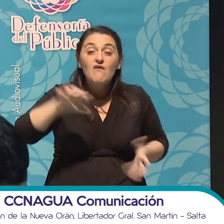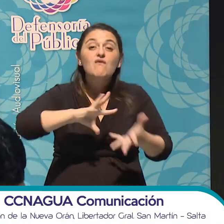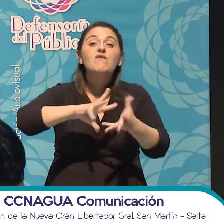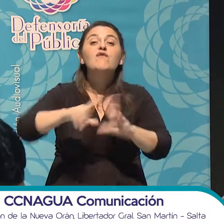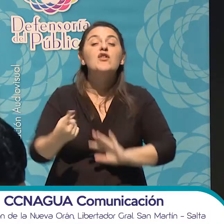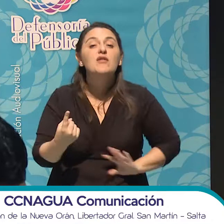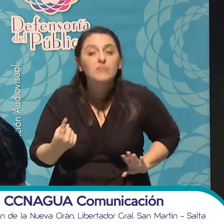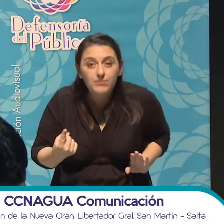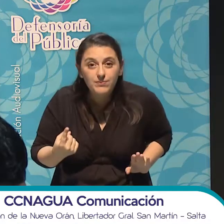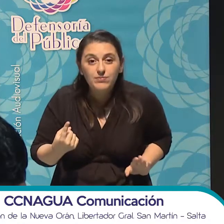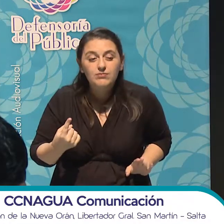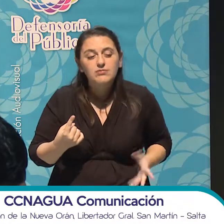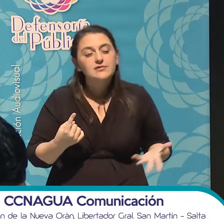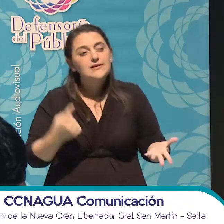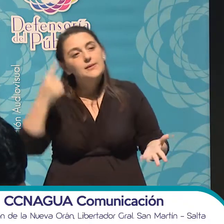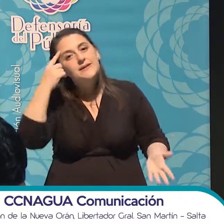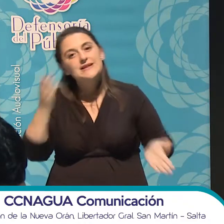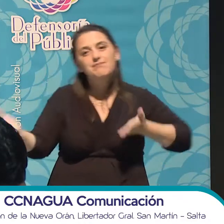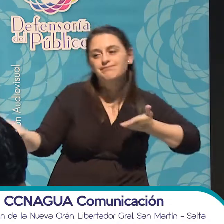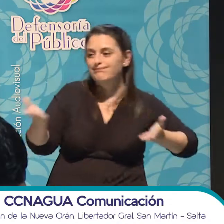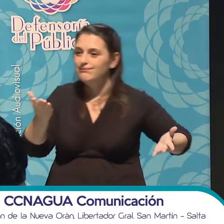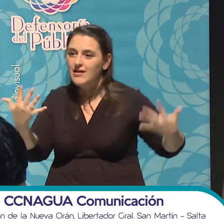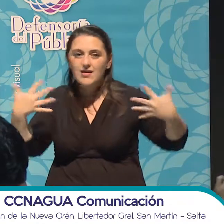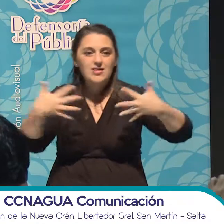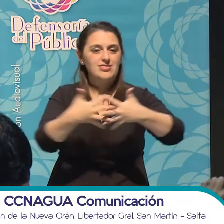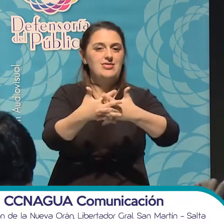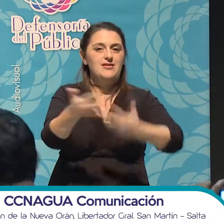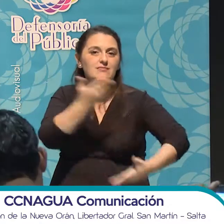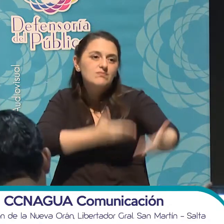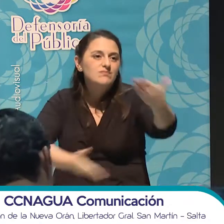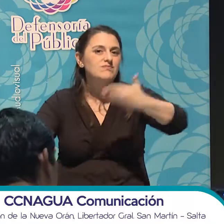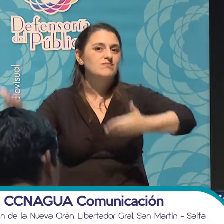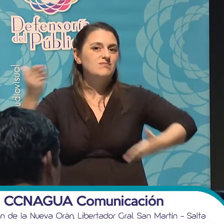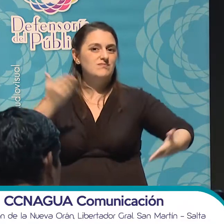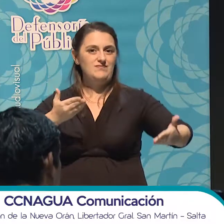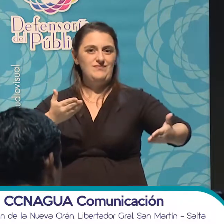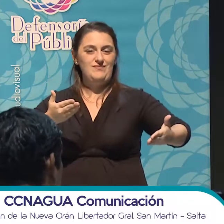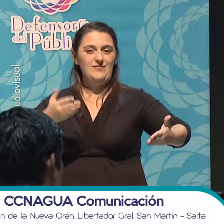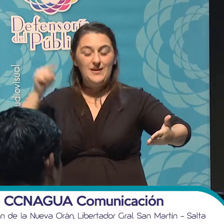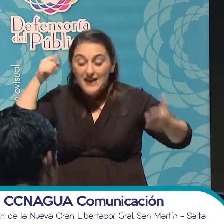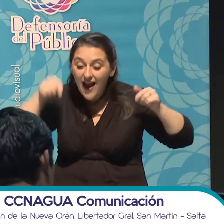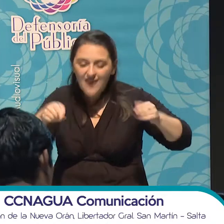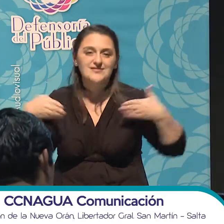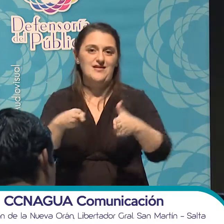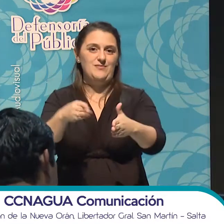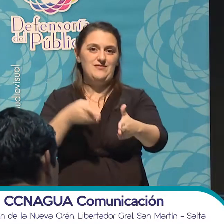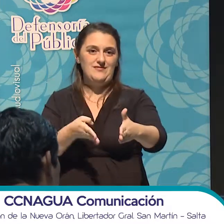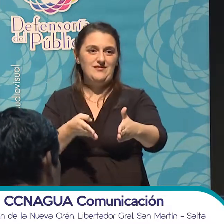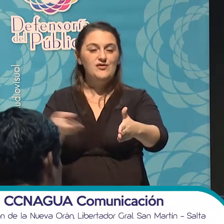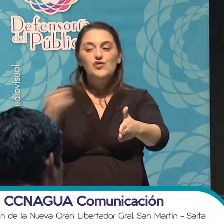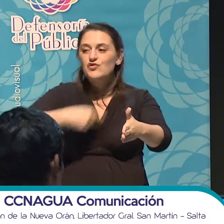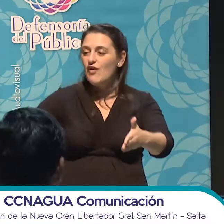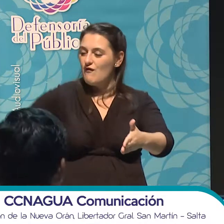generar articulación entre nosotros. Encontrarnos entre nosotros. Creo que ahí está el camino. Nos tenemos que